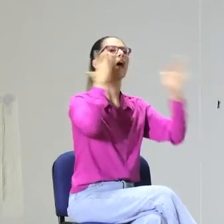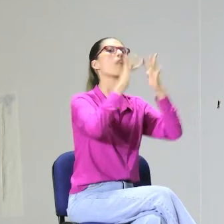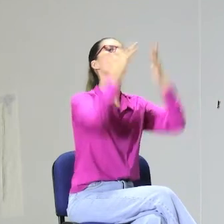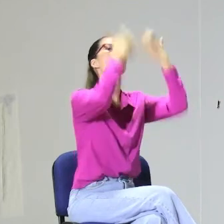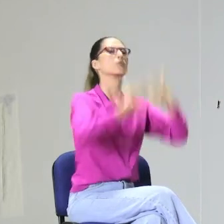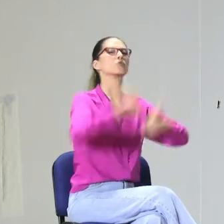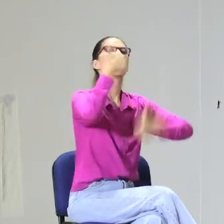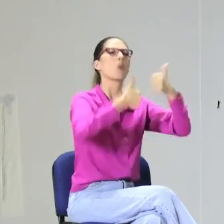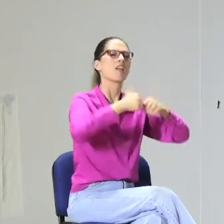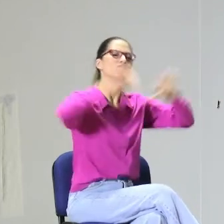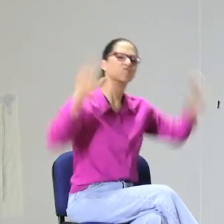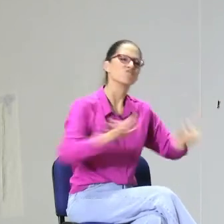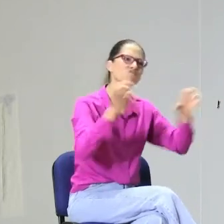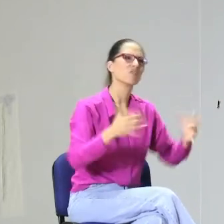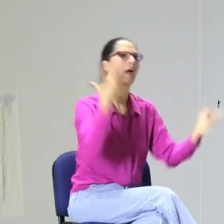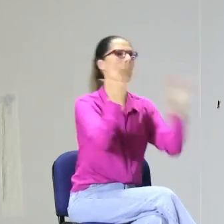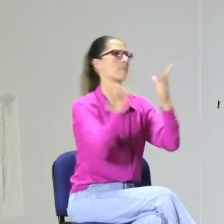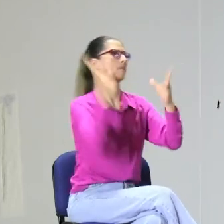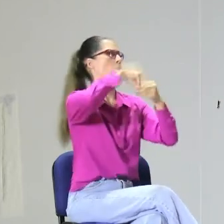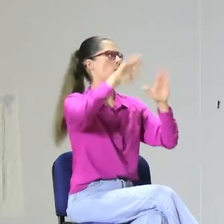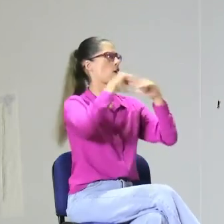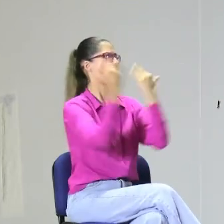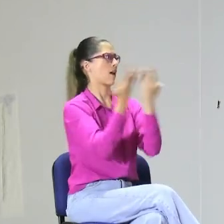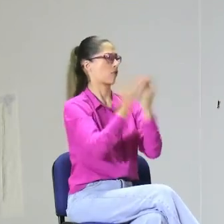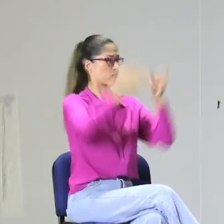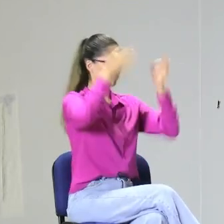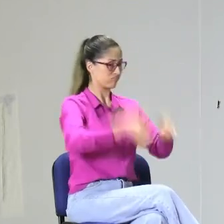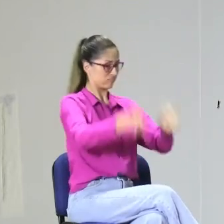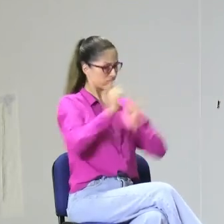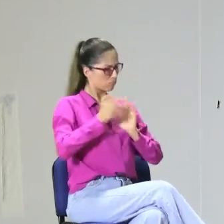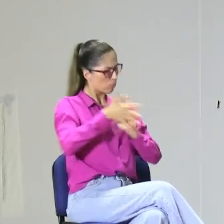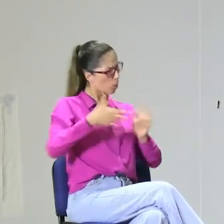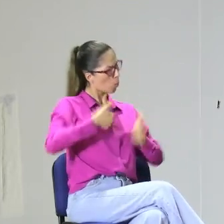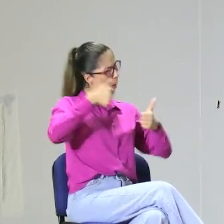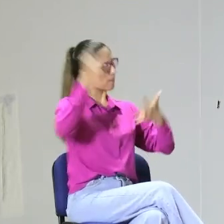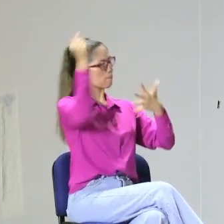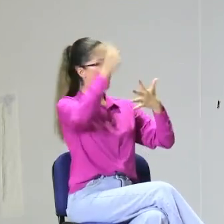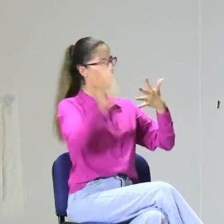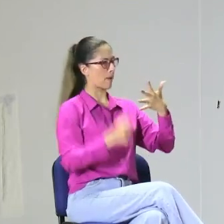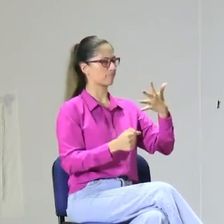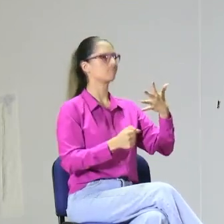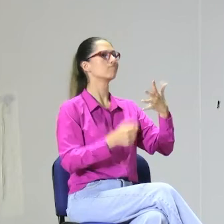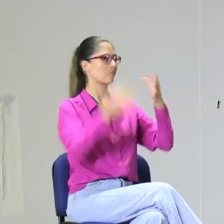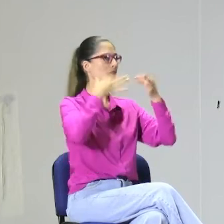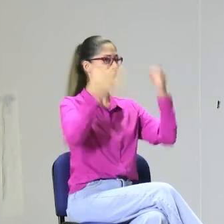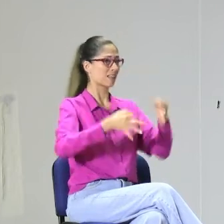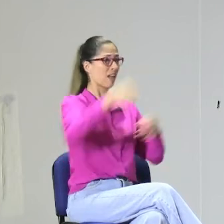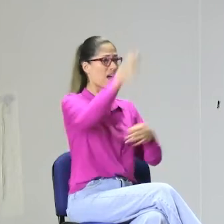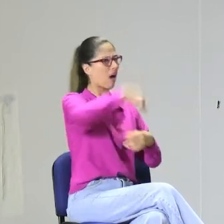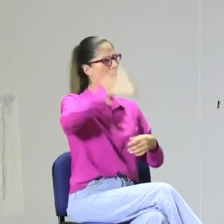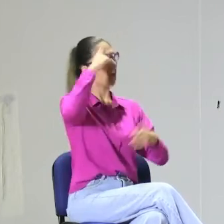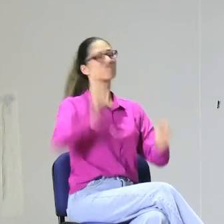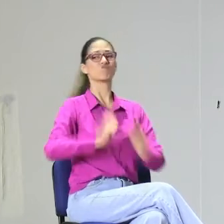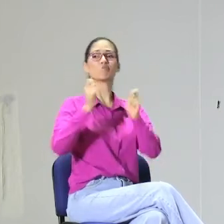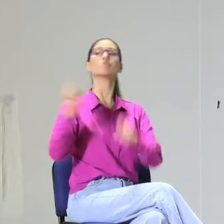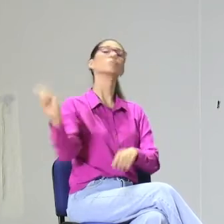confusión que se sigue dando, pero ya hemos compartido criterios para pensarnos en la educación en nuestros